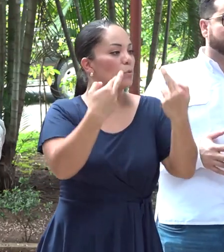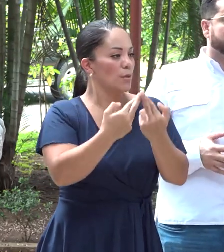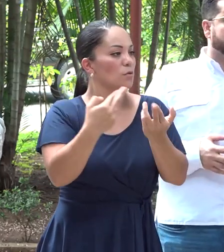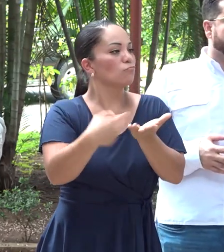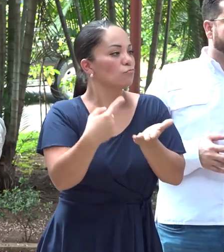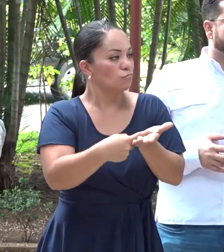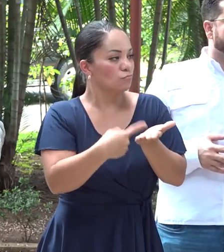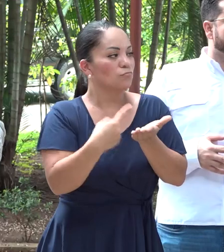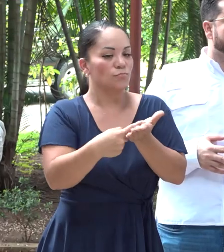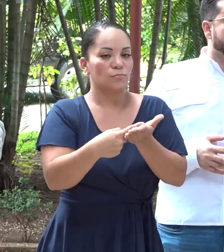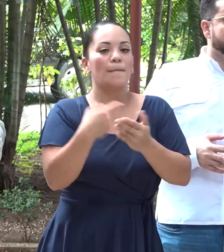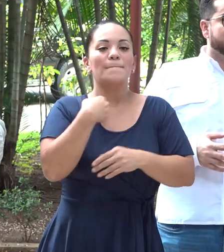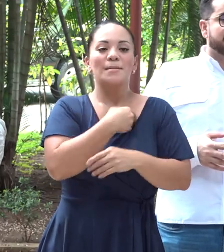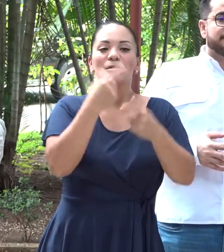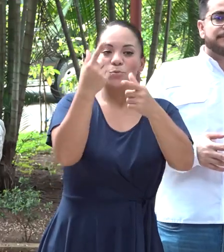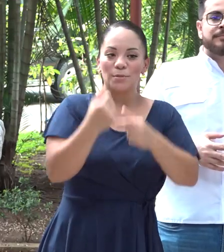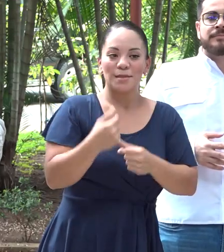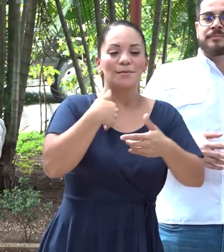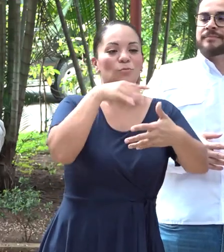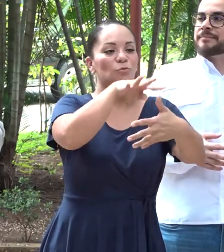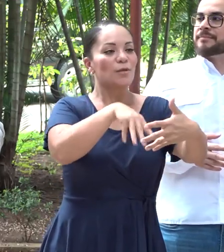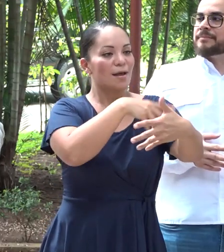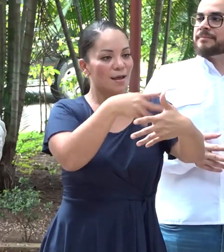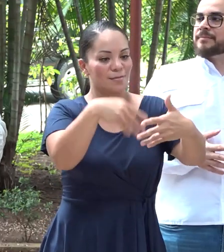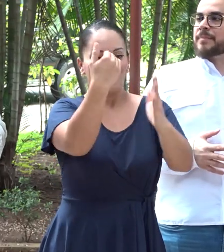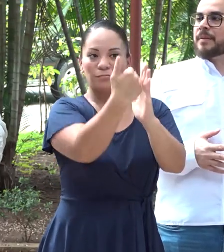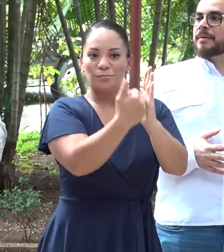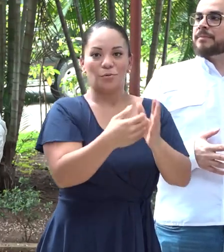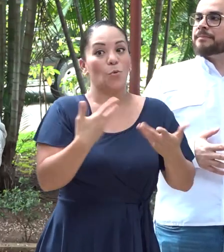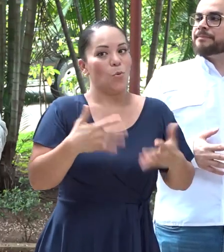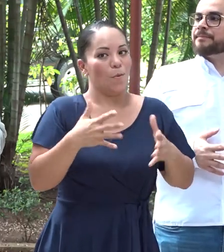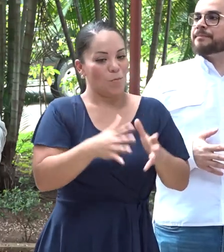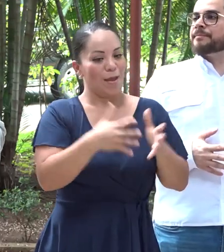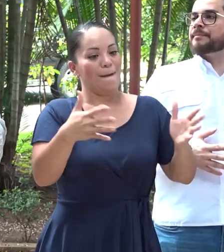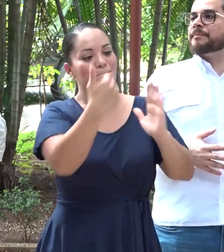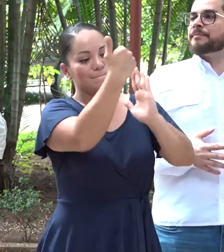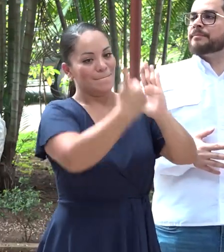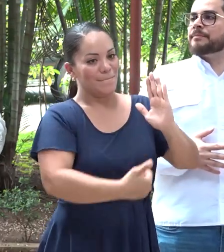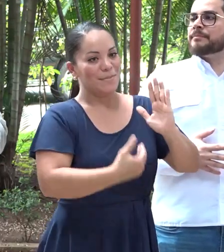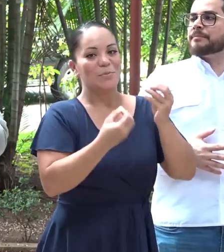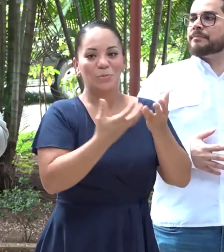Tenemos el ministro de Hacienda, tenemos una agenda bastante amplia